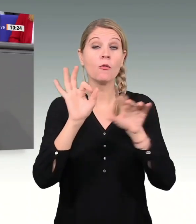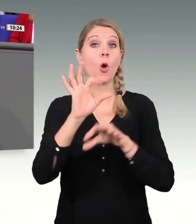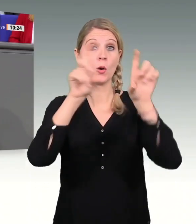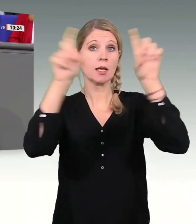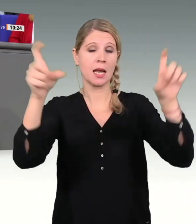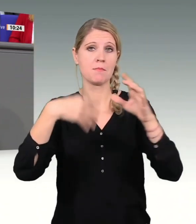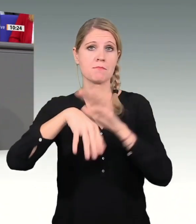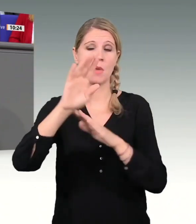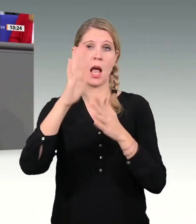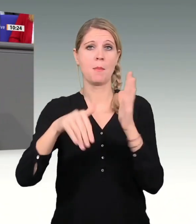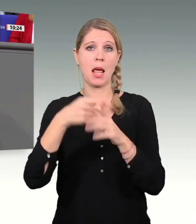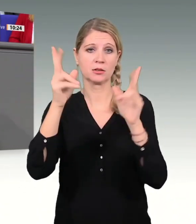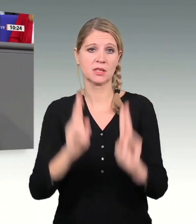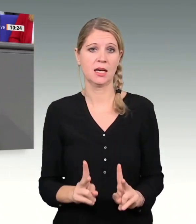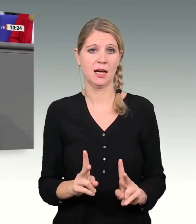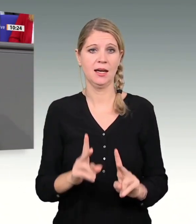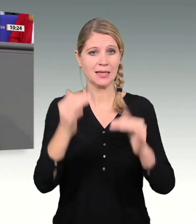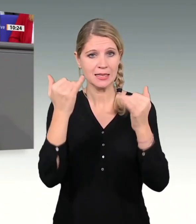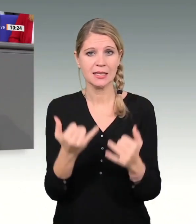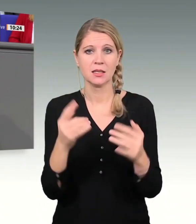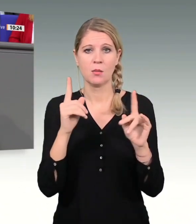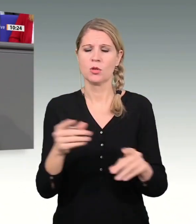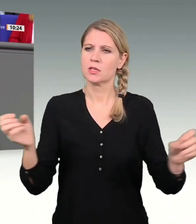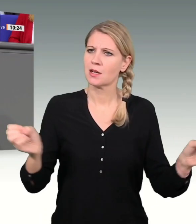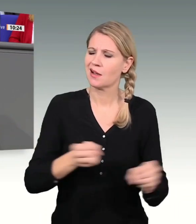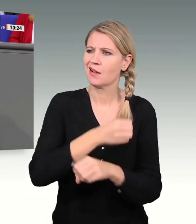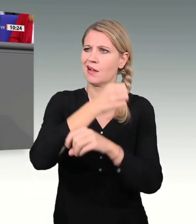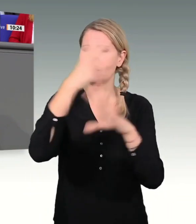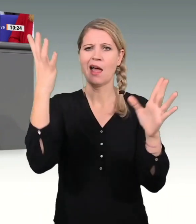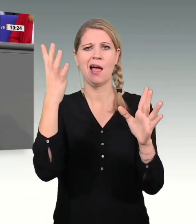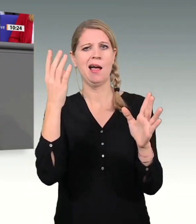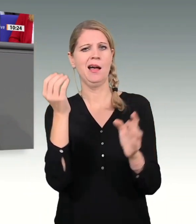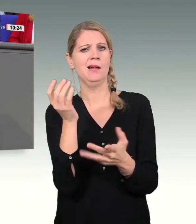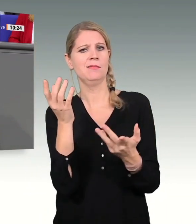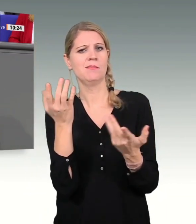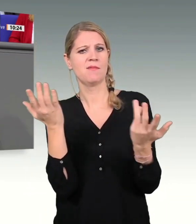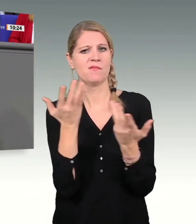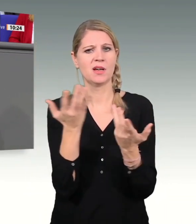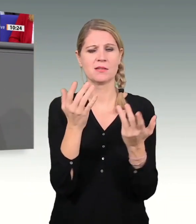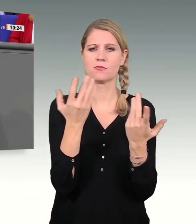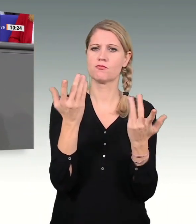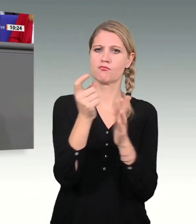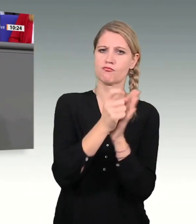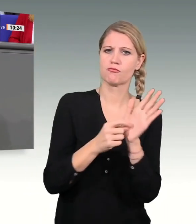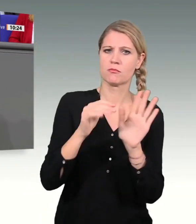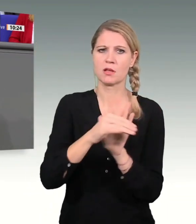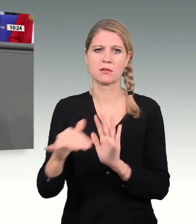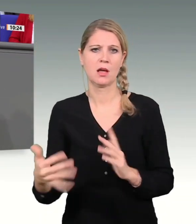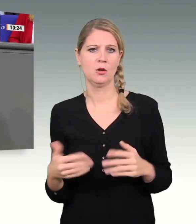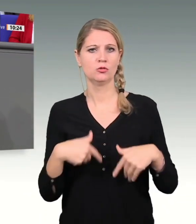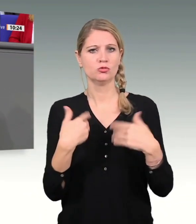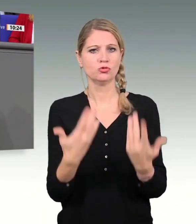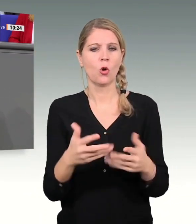und setzt klare Impulse, die notwendig sind für unsere Wirtschaft. Letztendlich ist es nicht nur eine deutliche Weiterführung